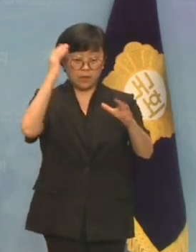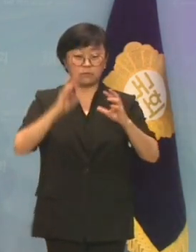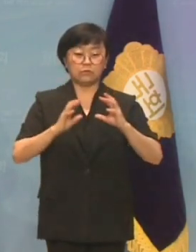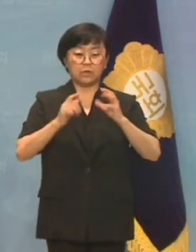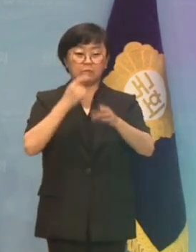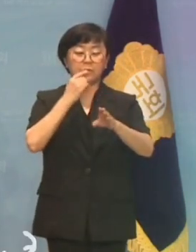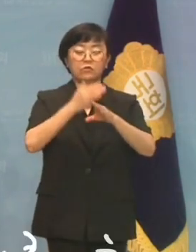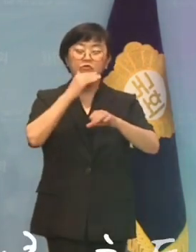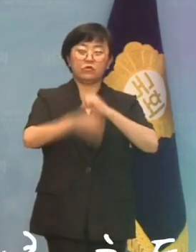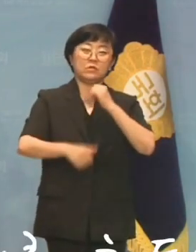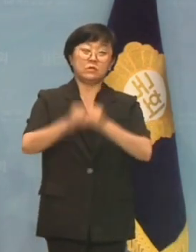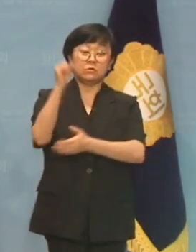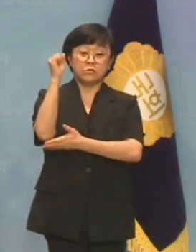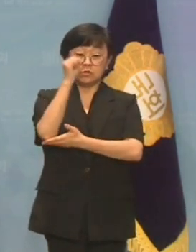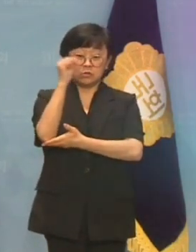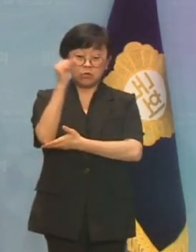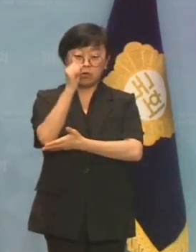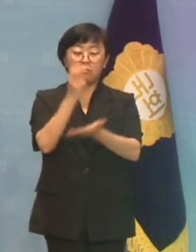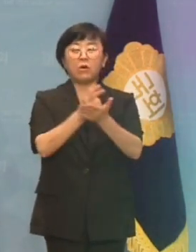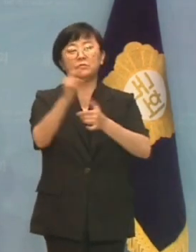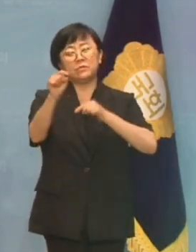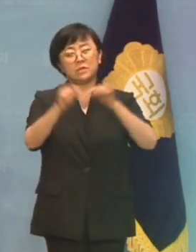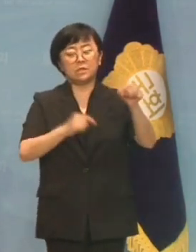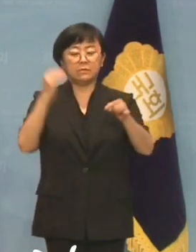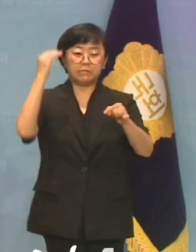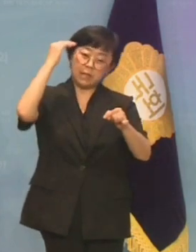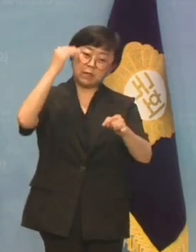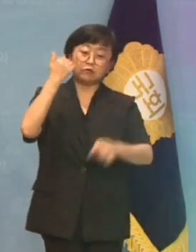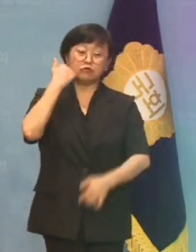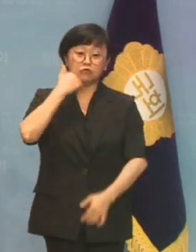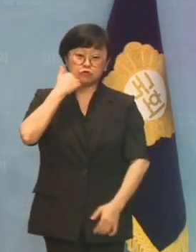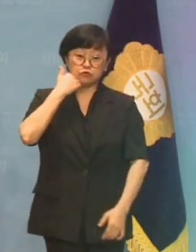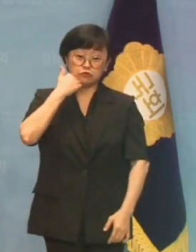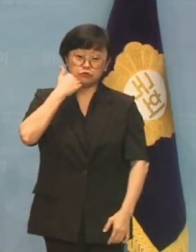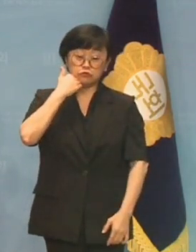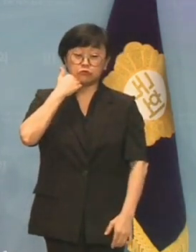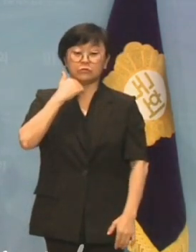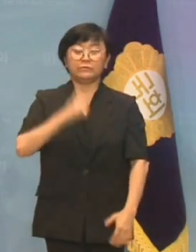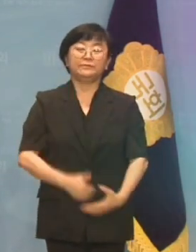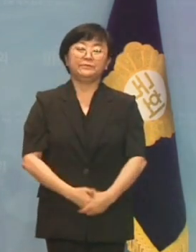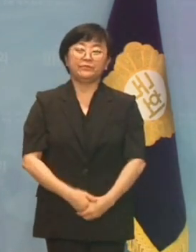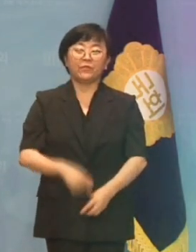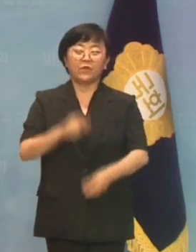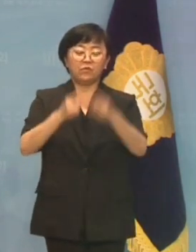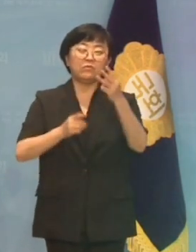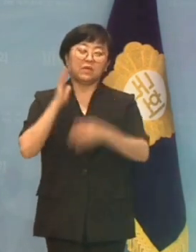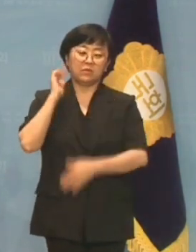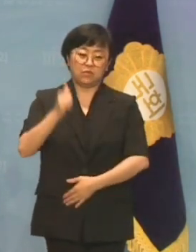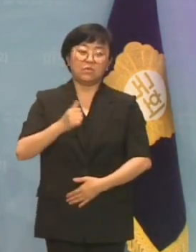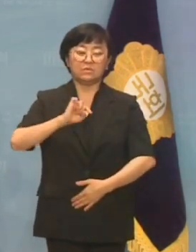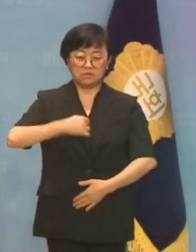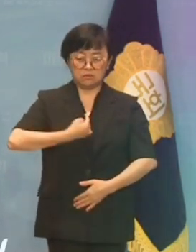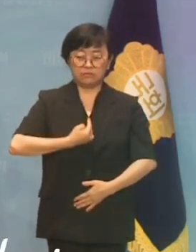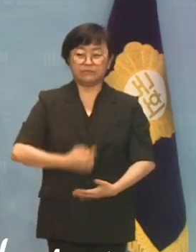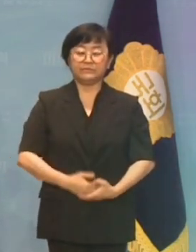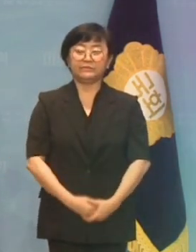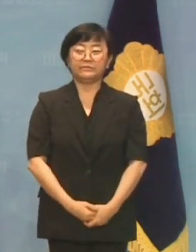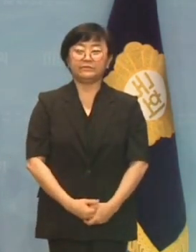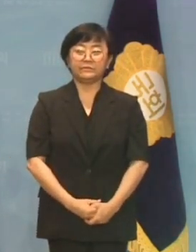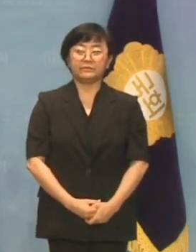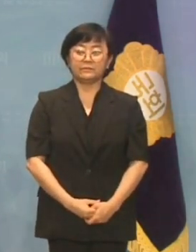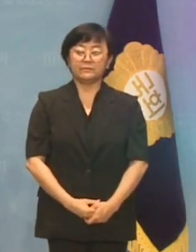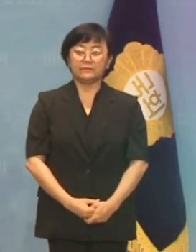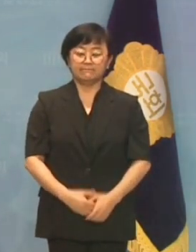대한민국의 민주주의를 흔들고 법치를 훼손하는 것은 다른 누구도 아닌 윤 대통령 자신입니다.